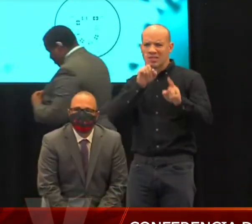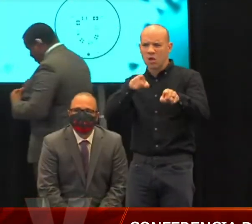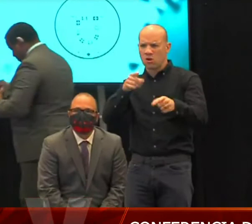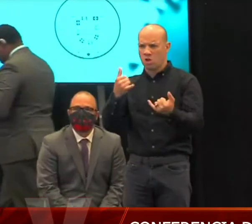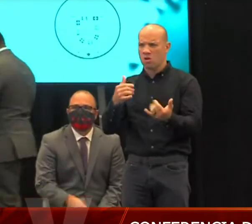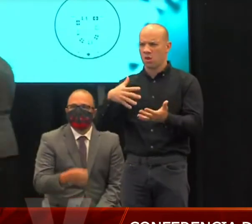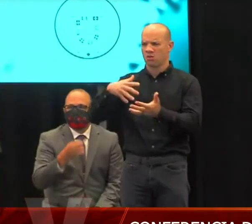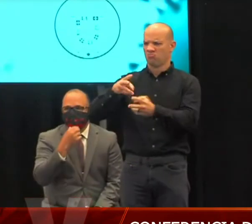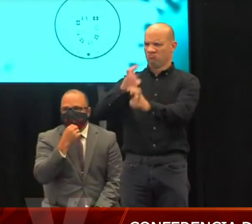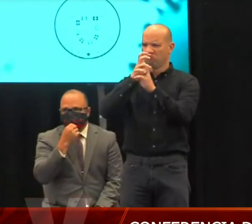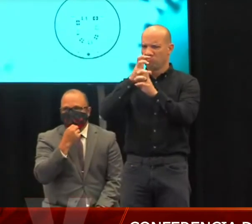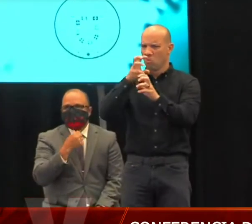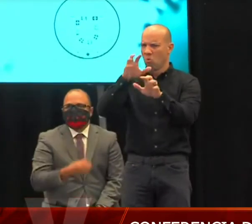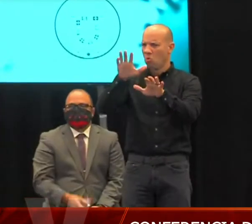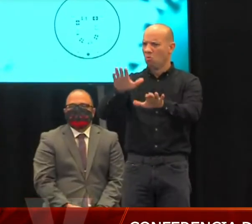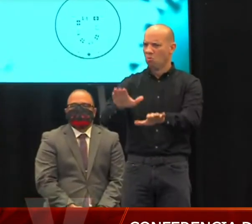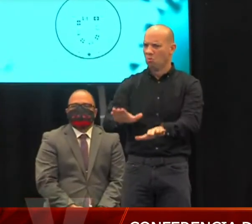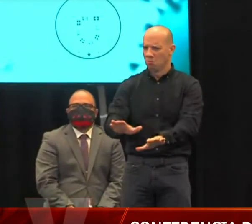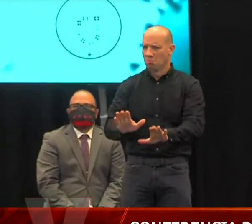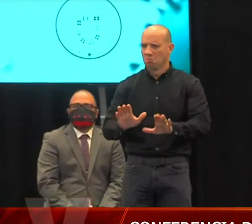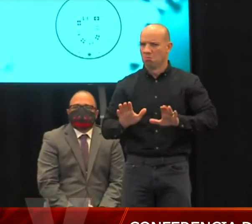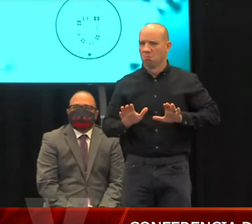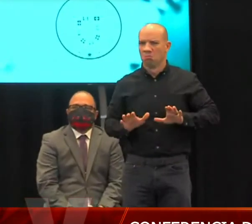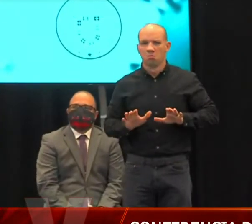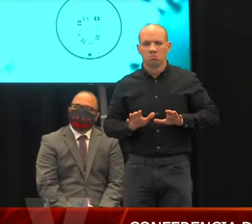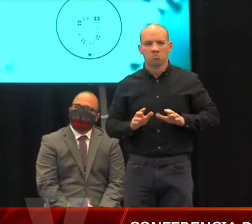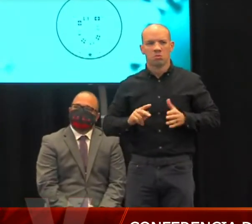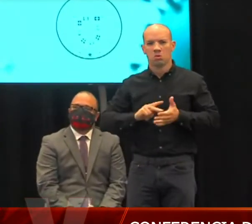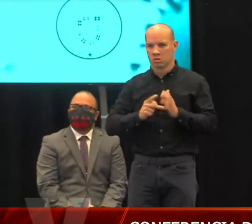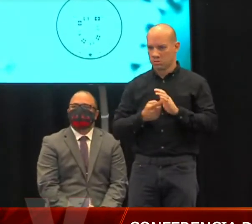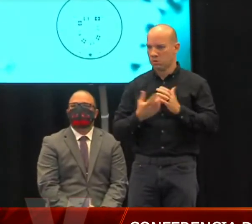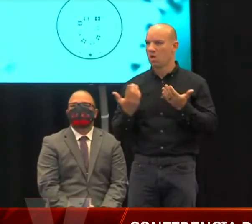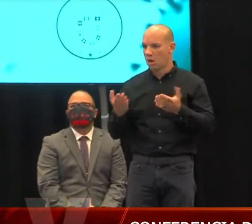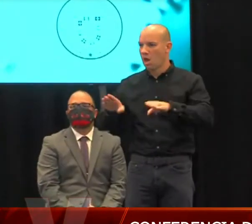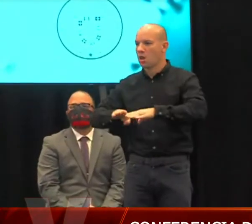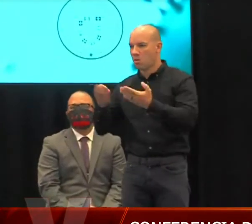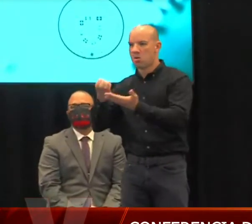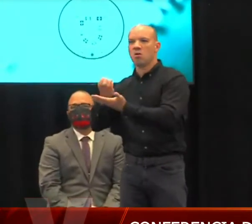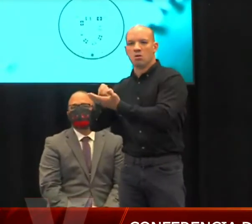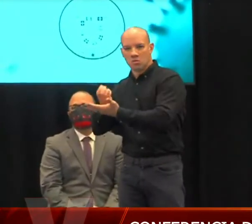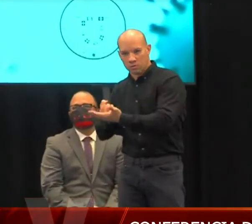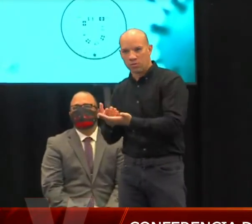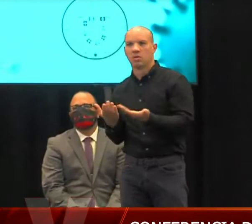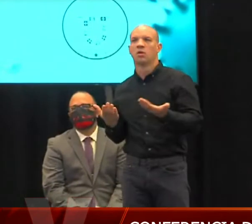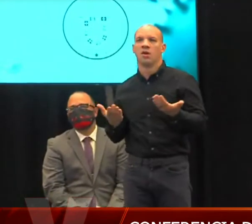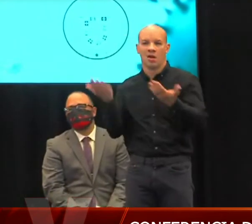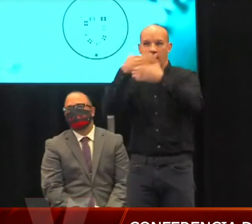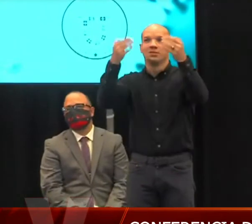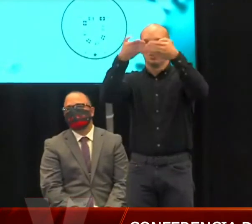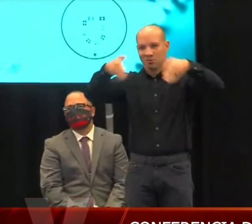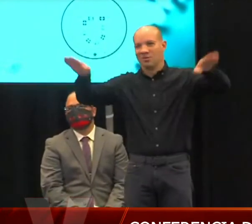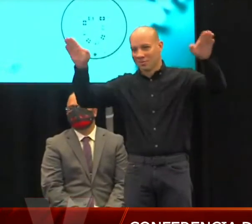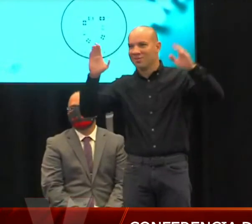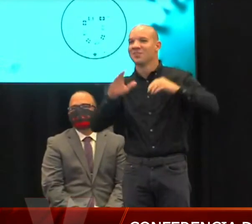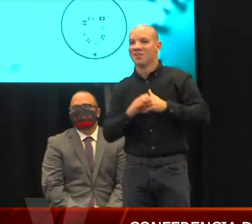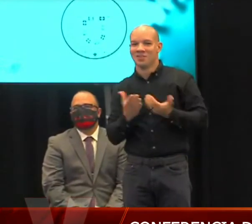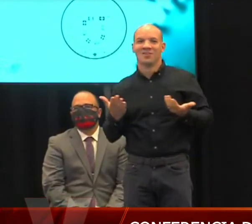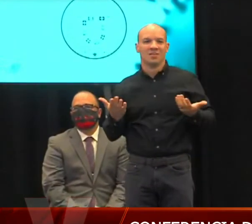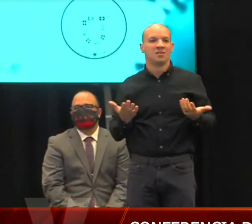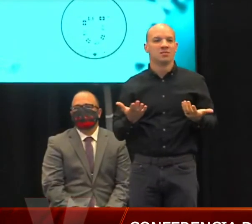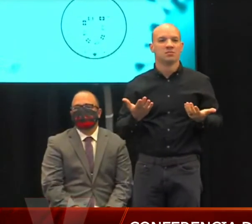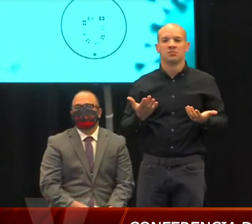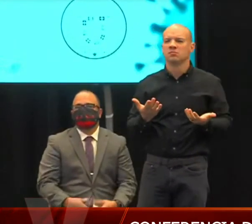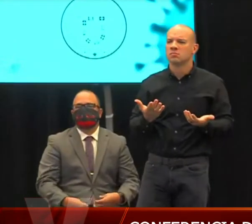poco la de julio, que prácticamente la percepción fue que se abrió la economía, se abrieron los cielos, inclusive en el área de turismo, ¿verdad? Pero,